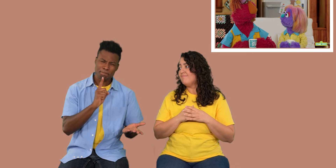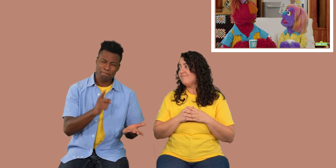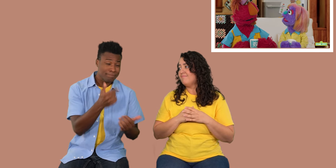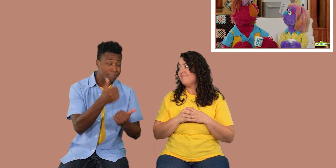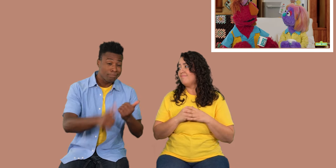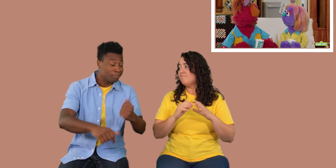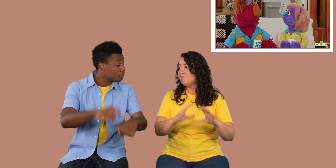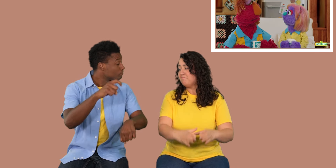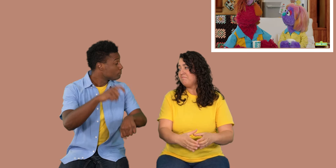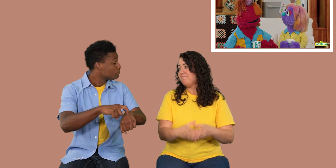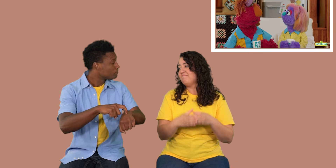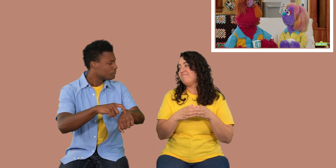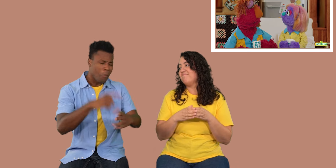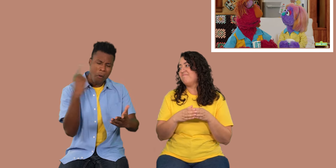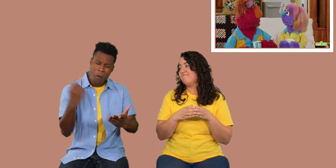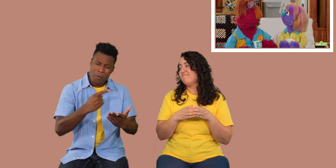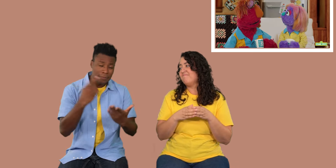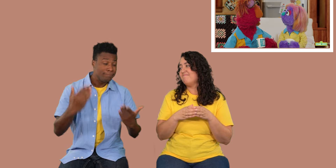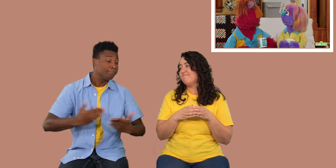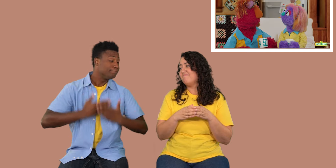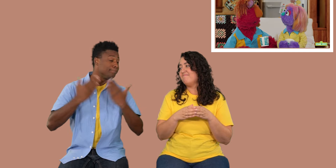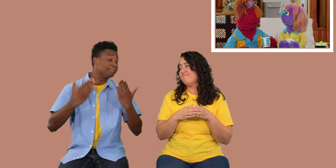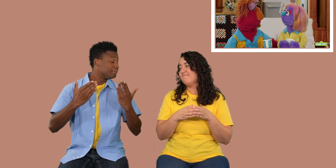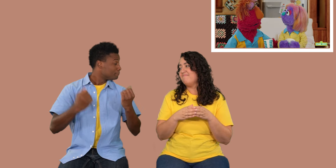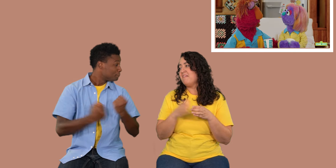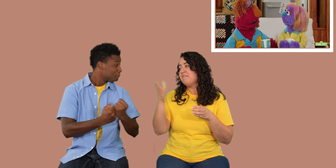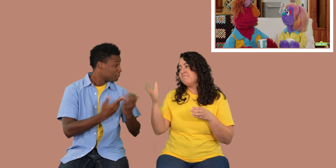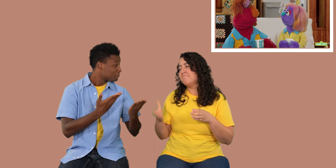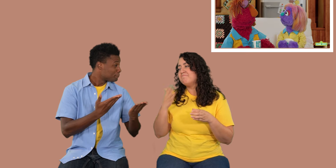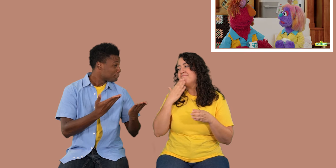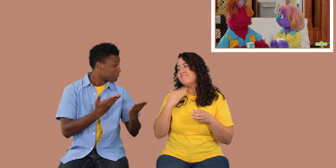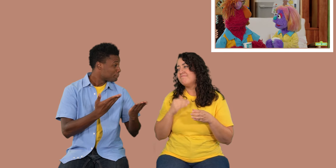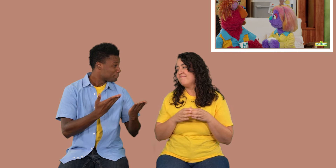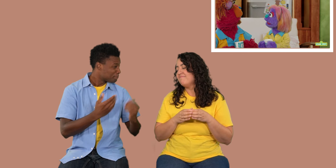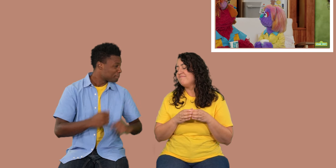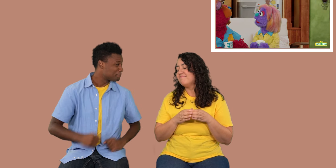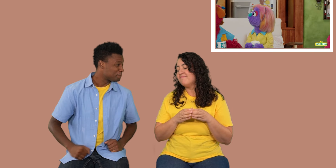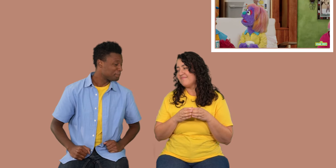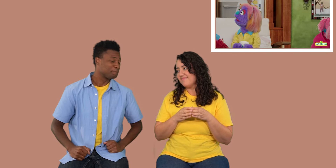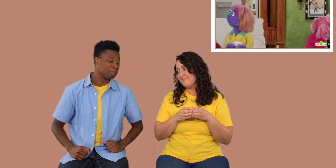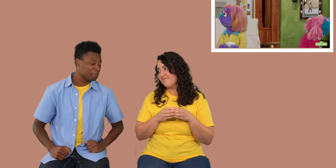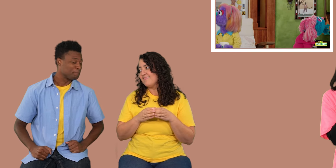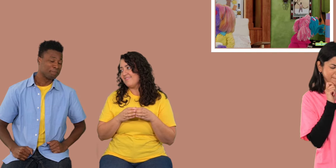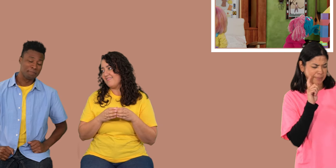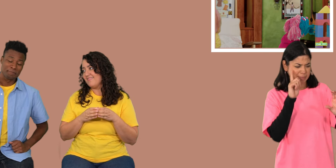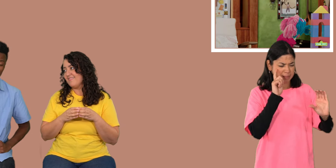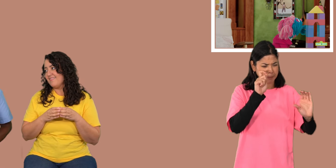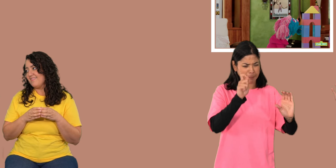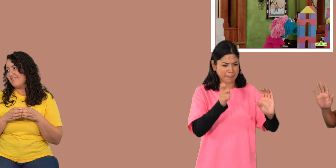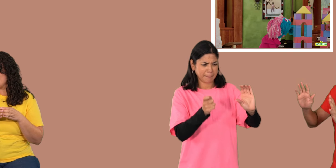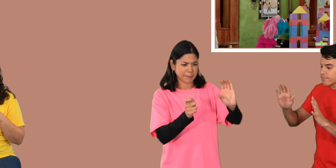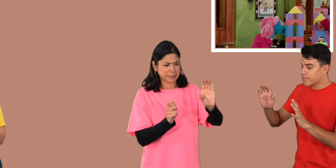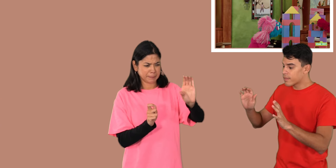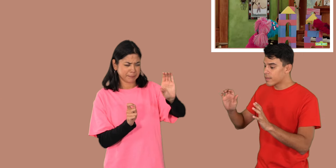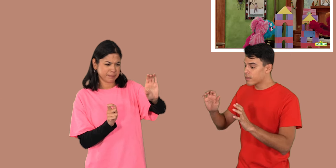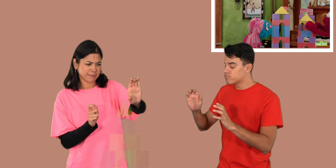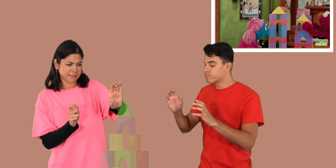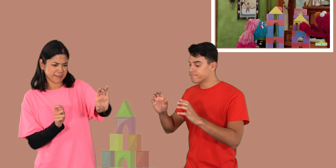noche así. Oh, es un placer, Jill. Nos encanta que estén aquí. Qué amable eres. Muy bien. Creo que solo voy a